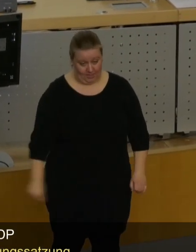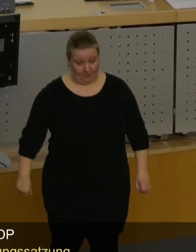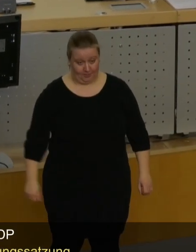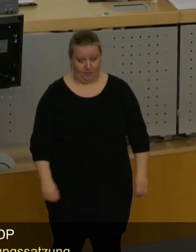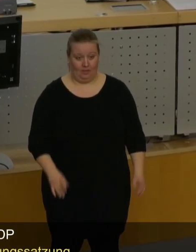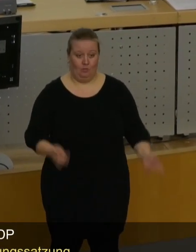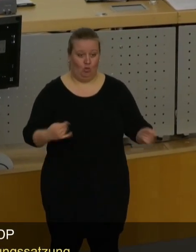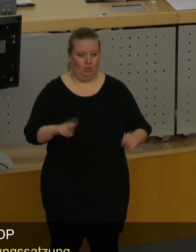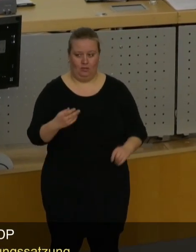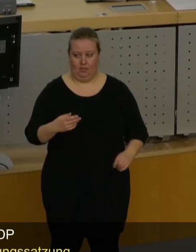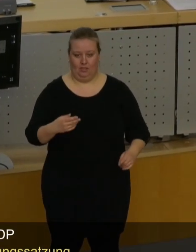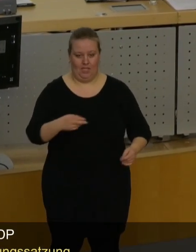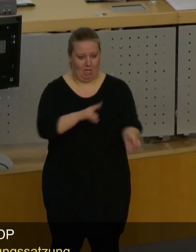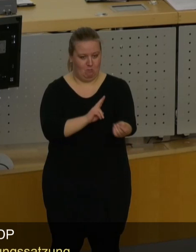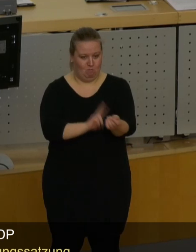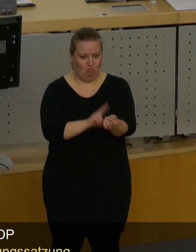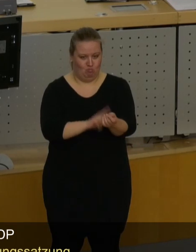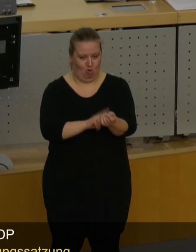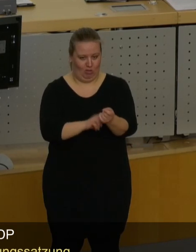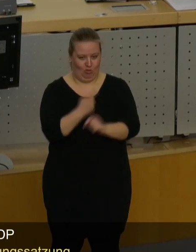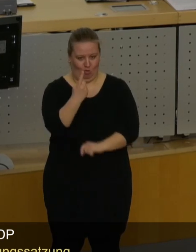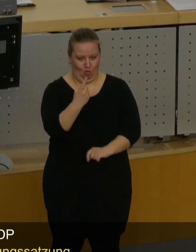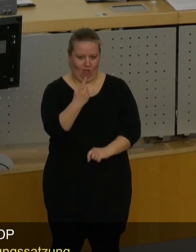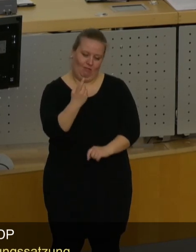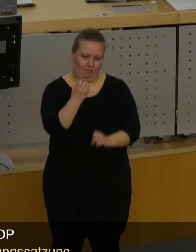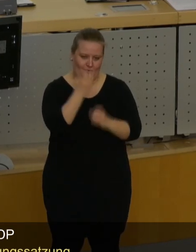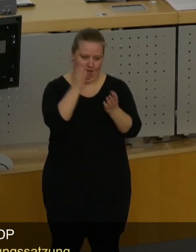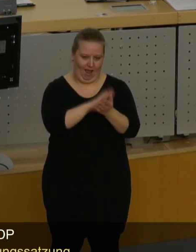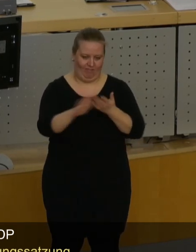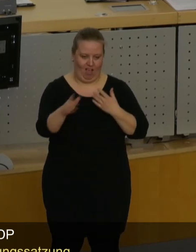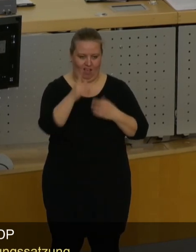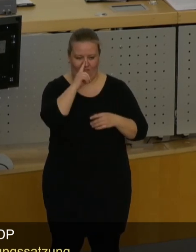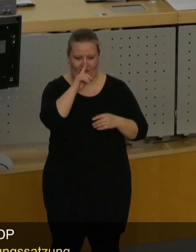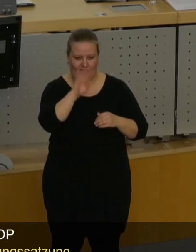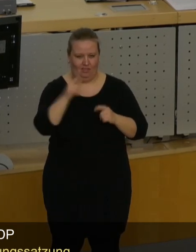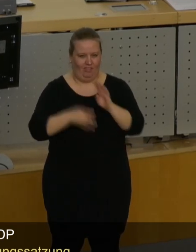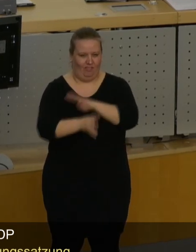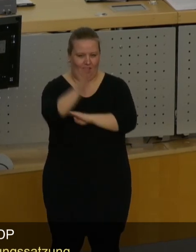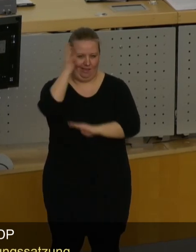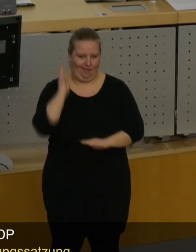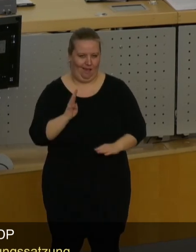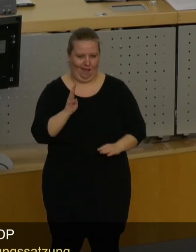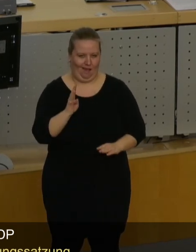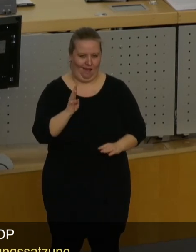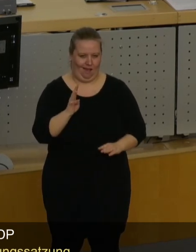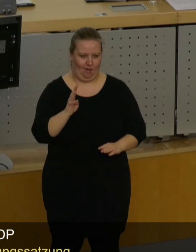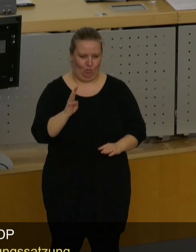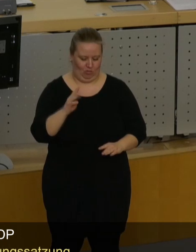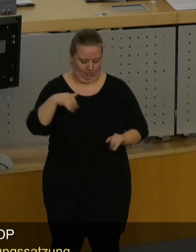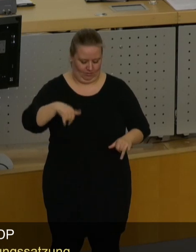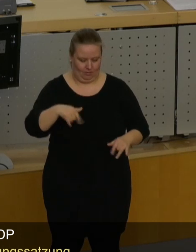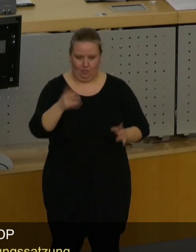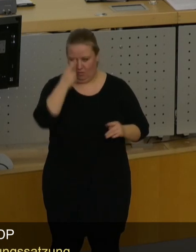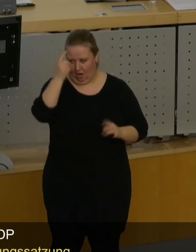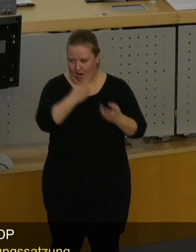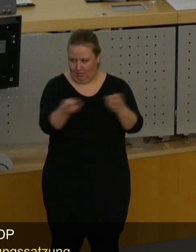hoher Puls ist ganz einfach, wenn man so mal die reichlich vier Jahre, die wir jetzt hier im